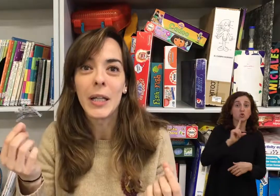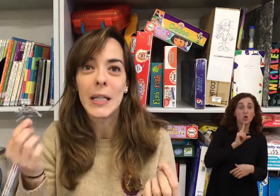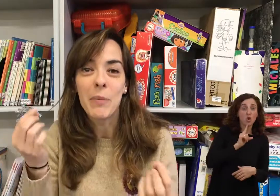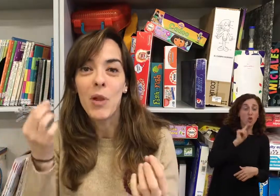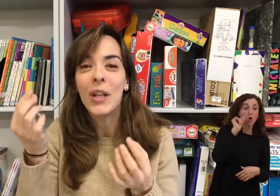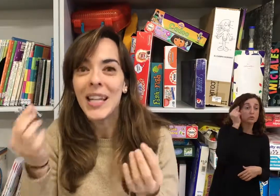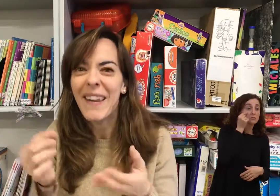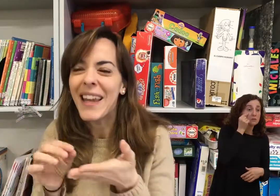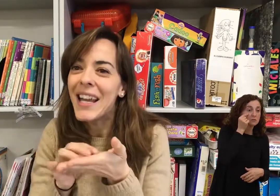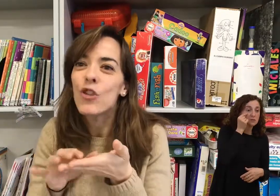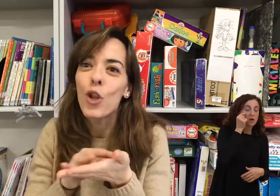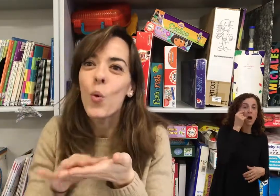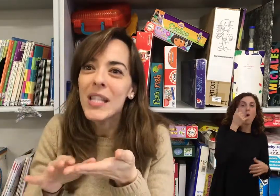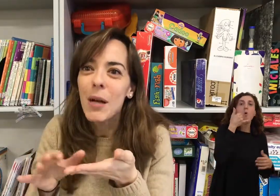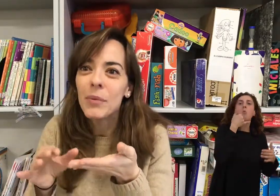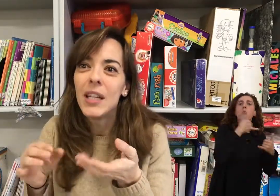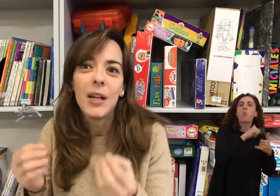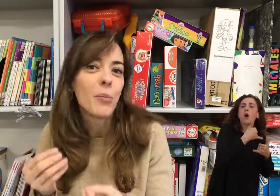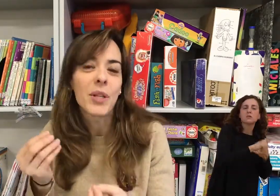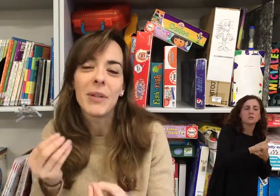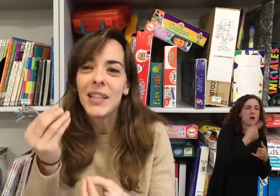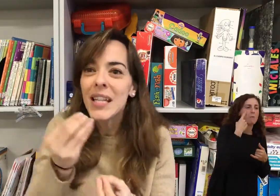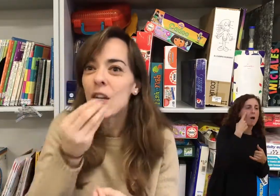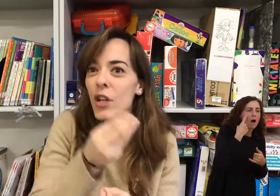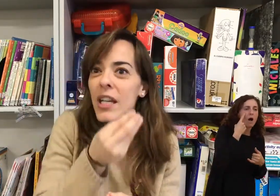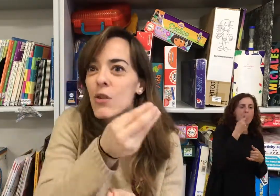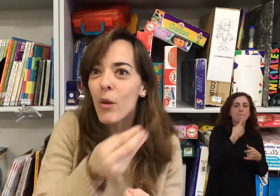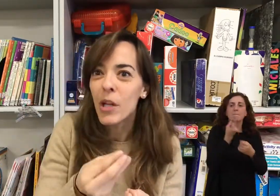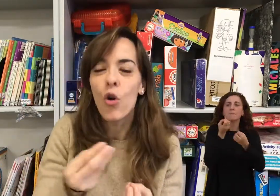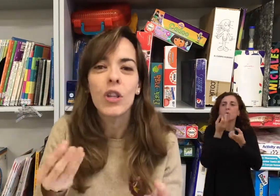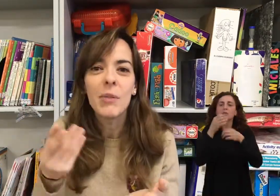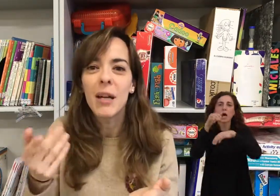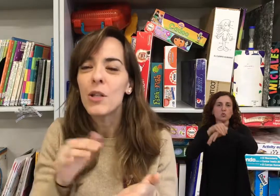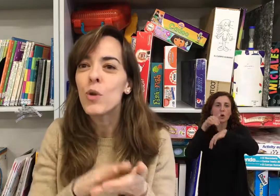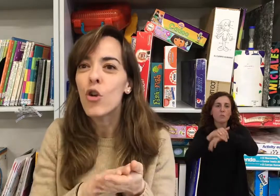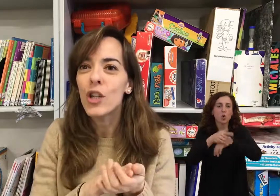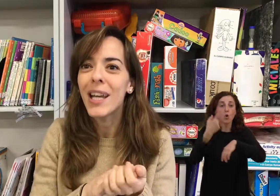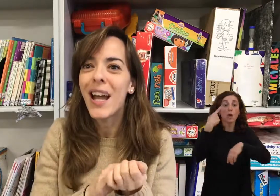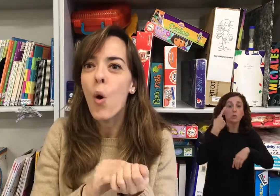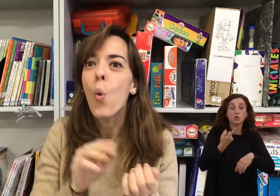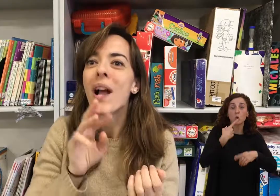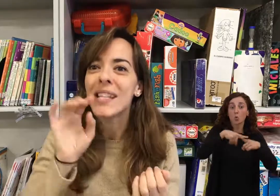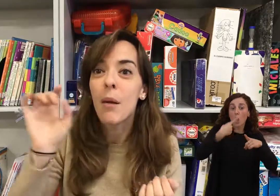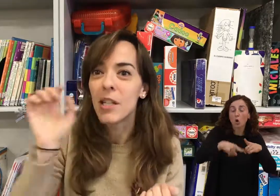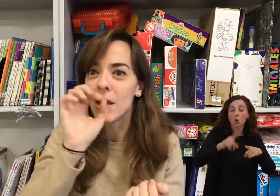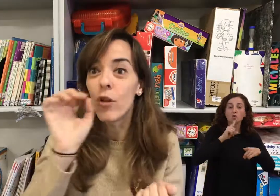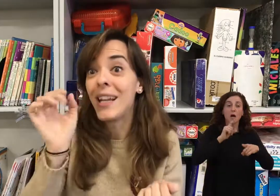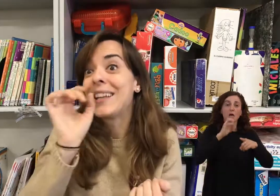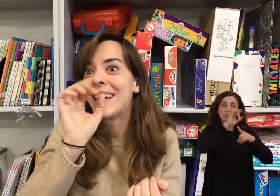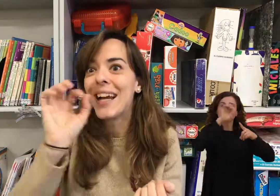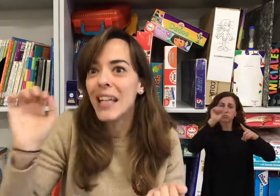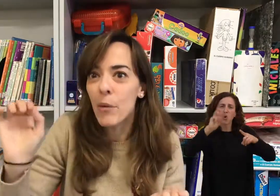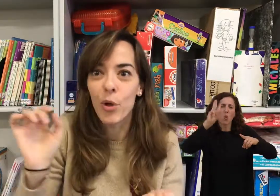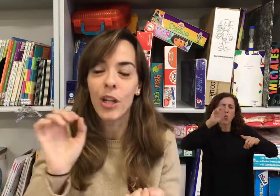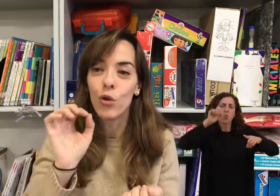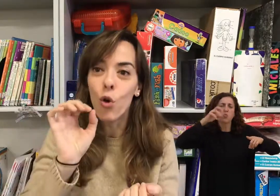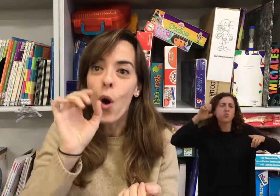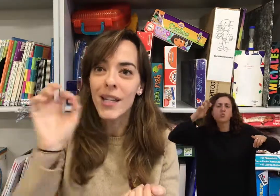se empezó a enterar de qué era eso del WhatsApp, pues vendría y se lo diría a su amigo, oye, mira, ¿ha visto una cosa que era WhatsApp? Y se lo deletrearía, porque no hay